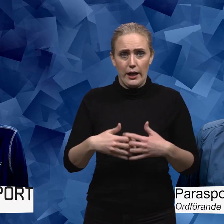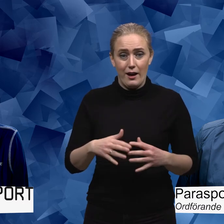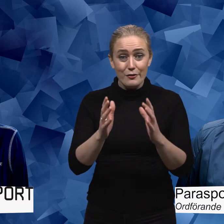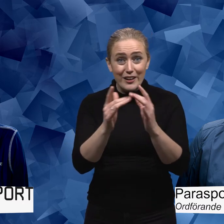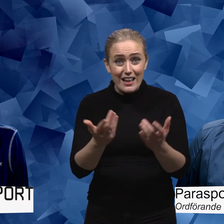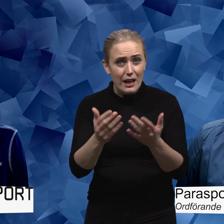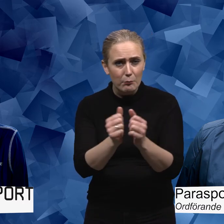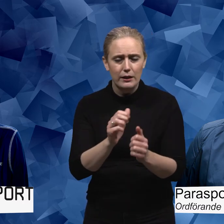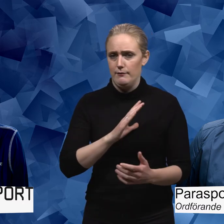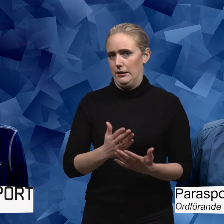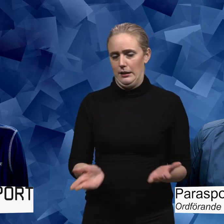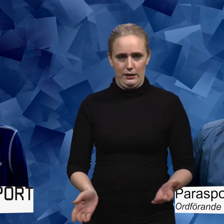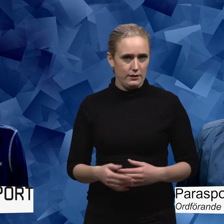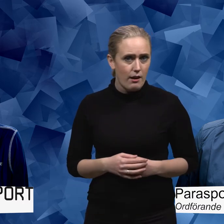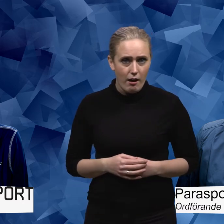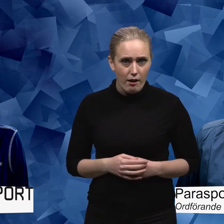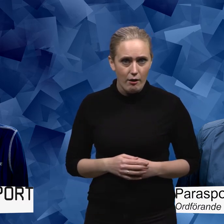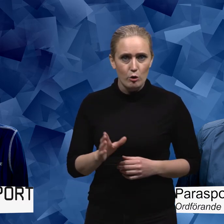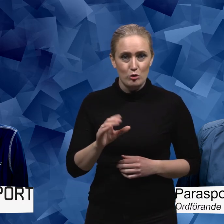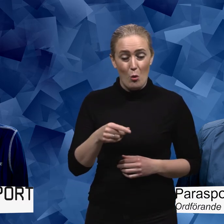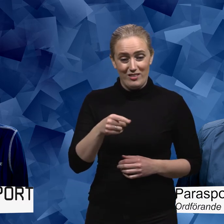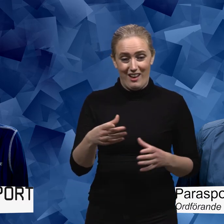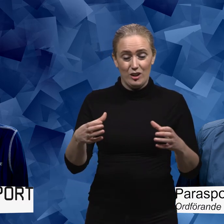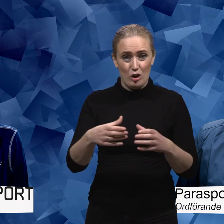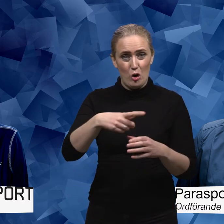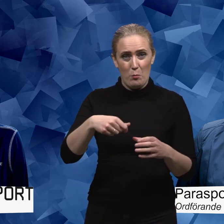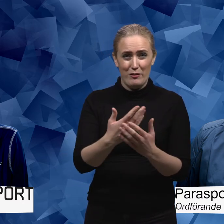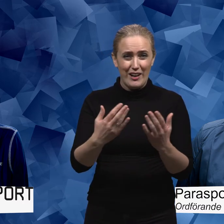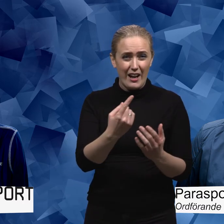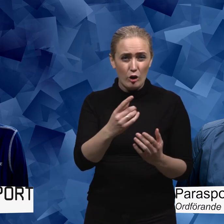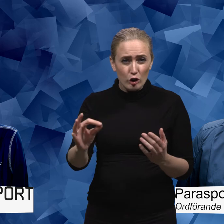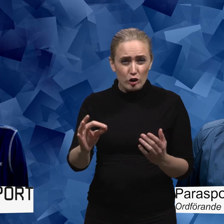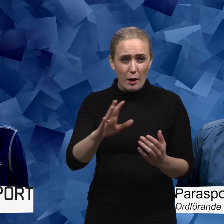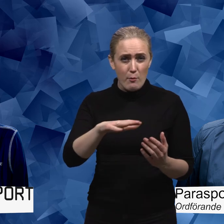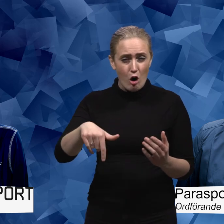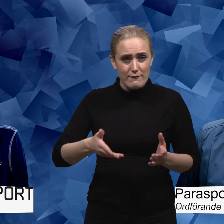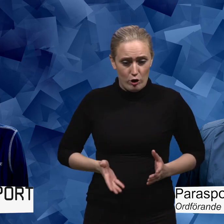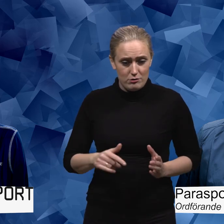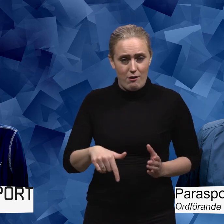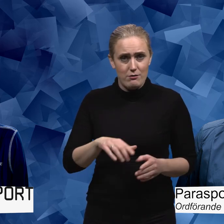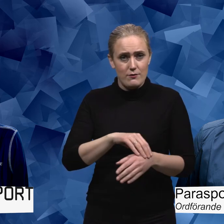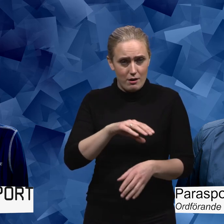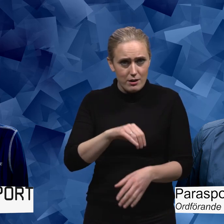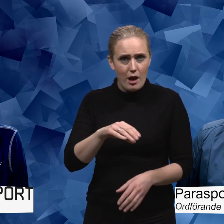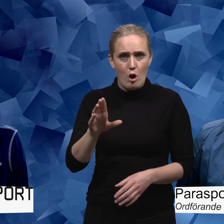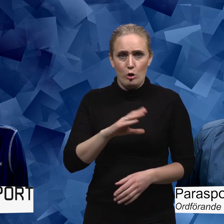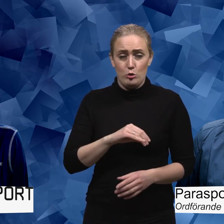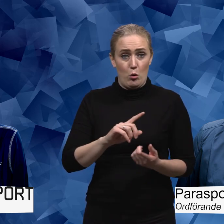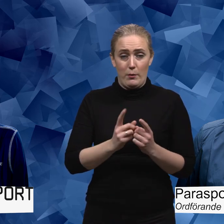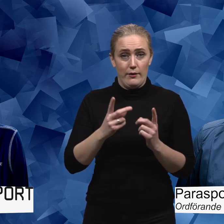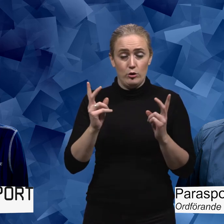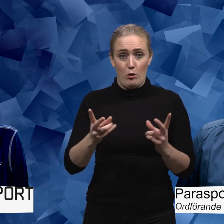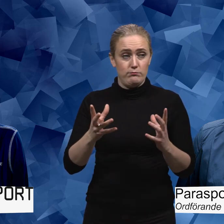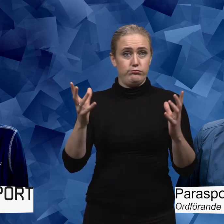fungerade. Inga fria hjälpmedel till exempel. Och när det här gänget med drygt hundratal barn föddes i Sverige så gick det som en